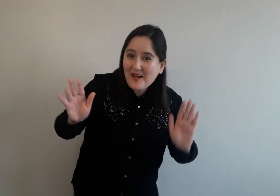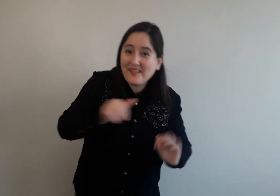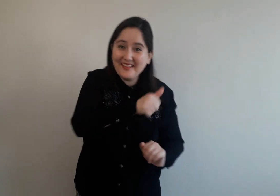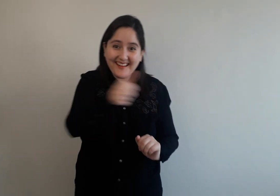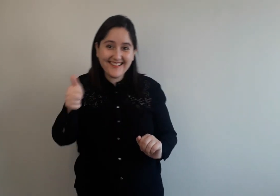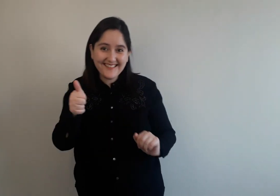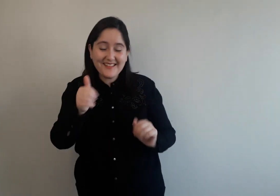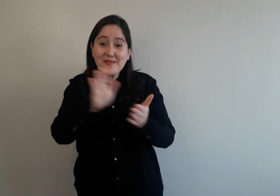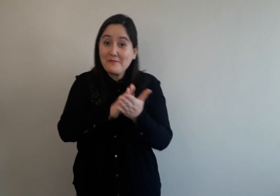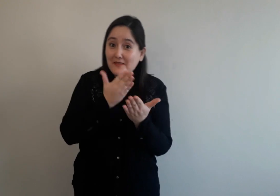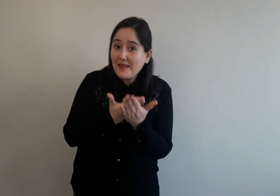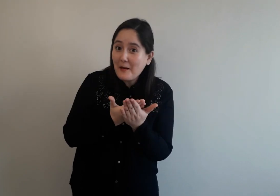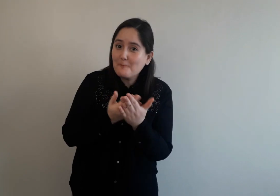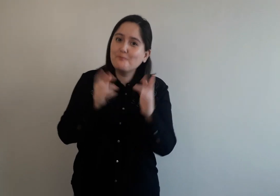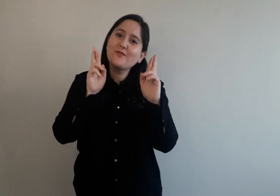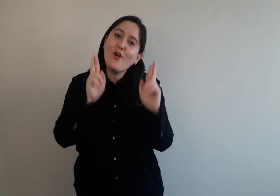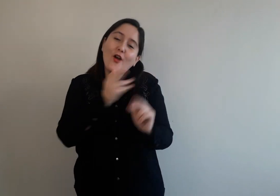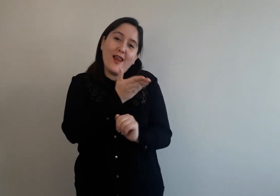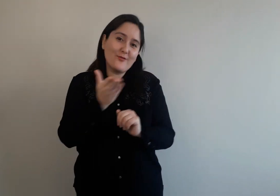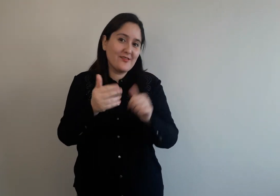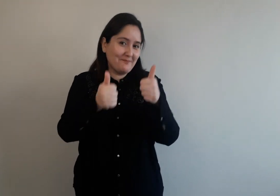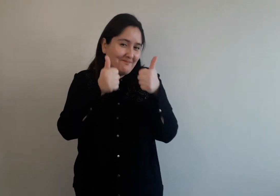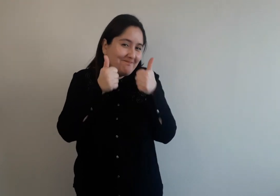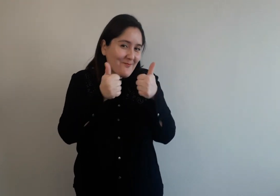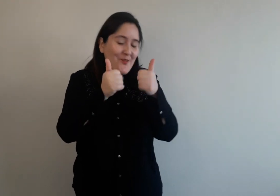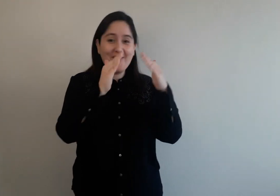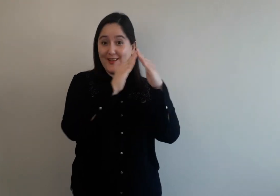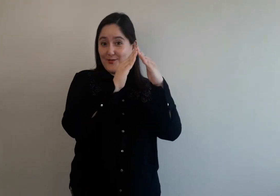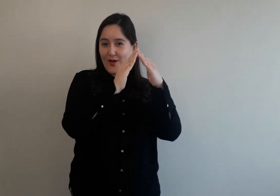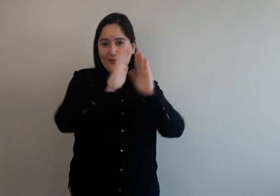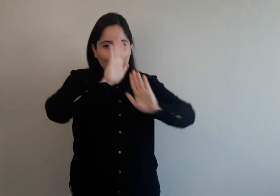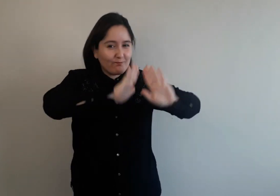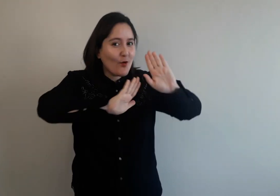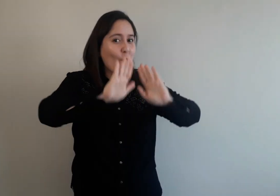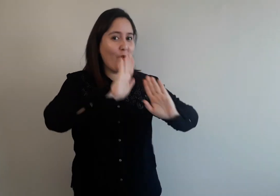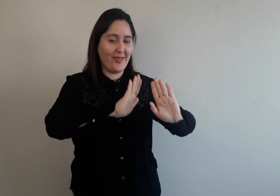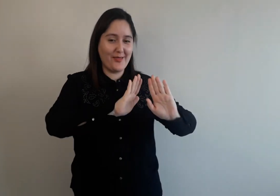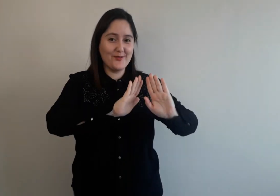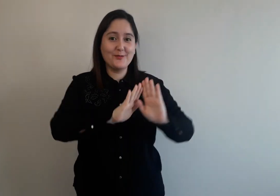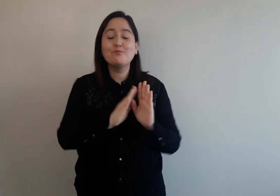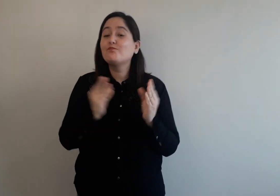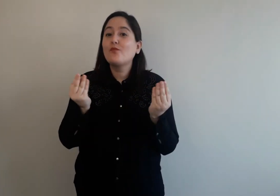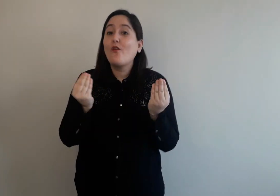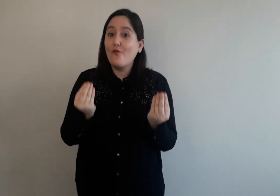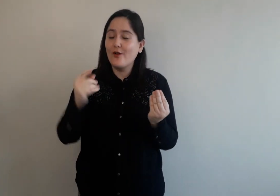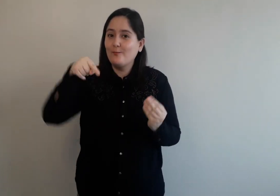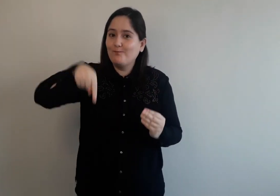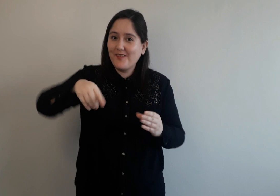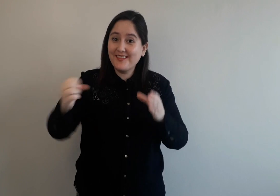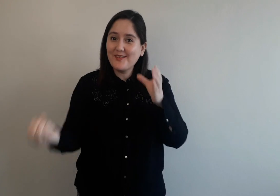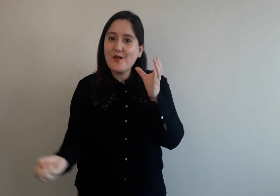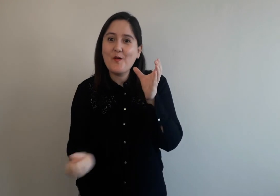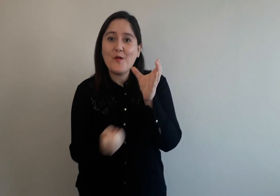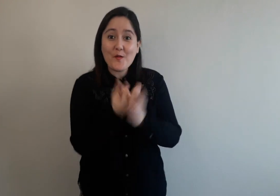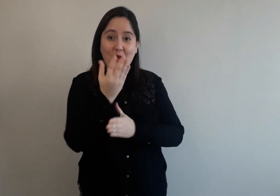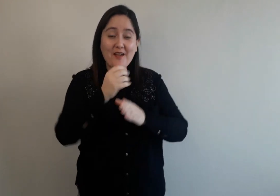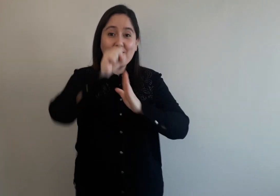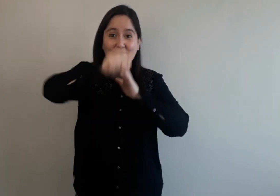Hola a todos y todas, ¿cómo están? Ojalá que estén bien en sus casas, cuidándose. Bueno, este es